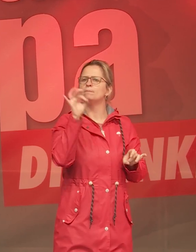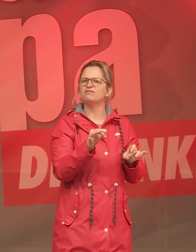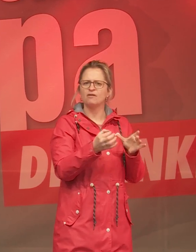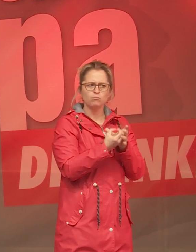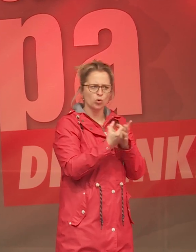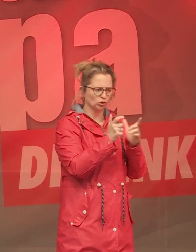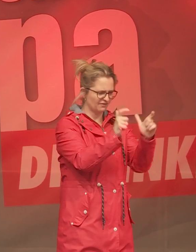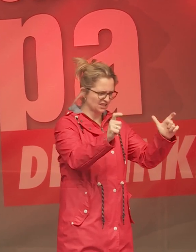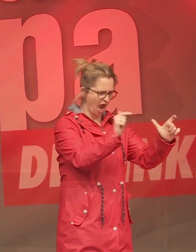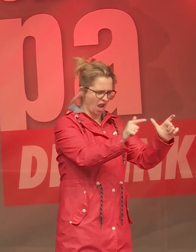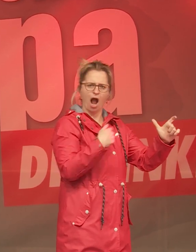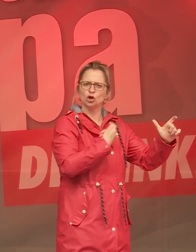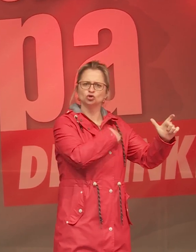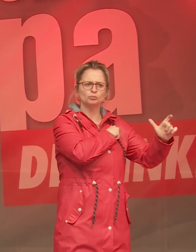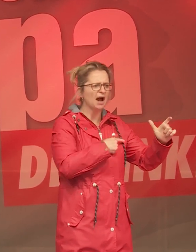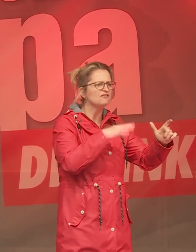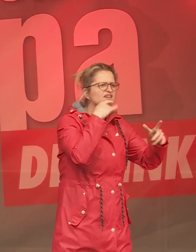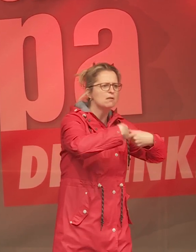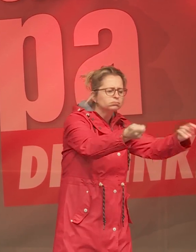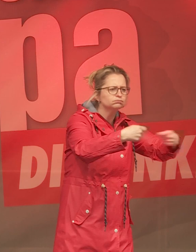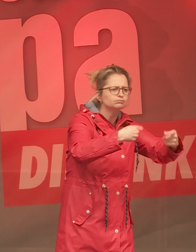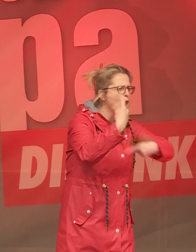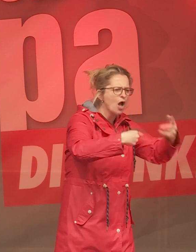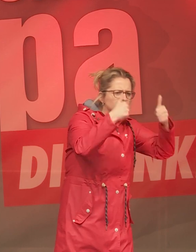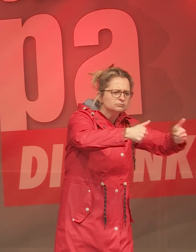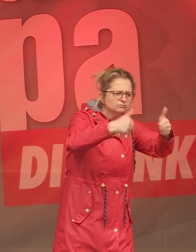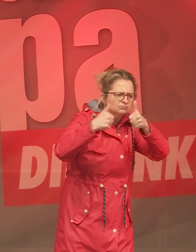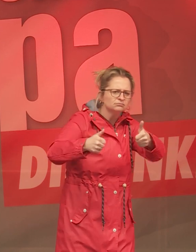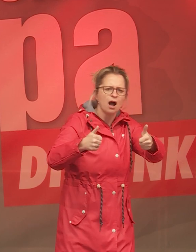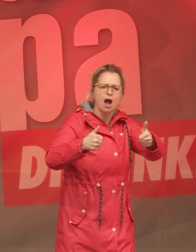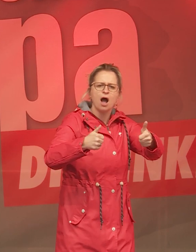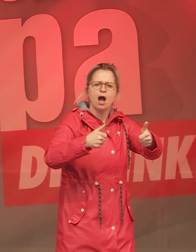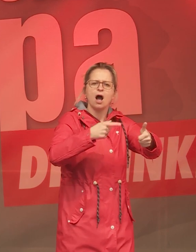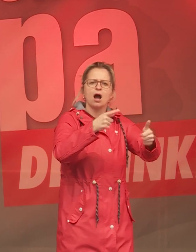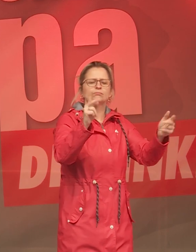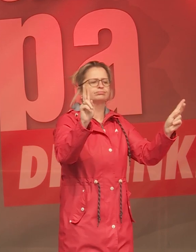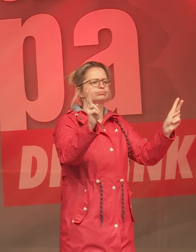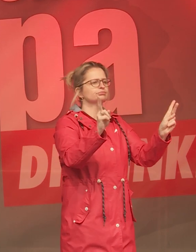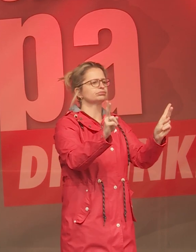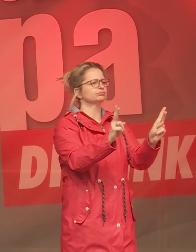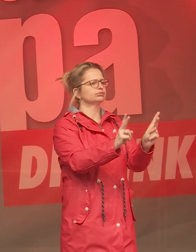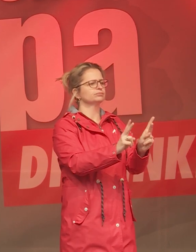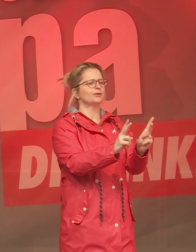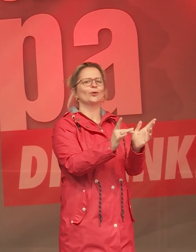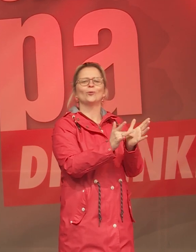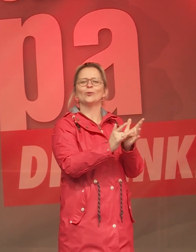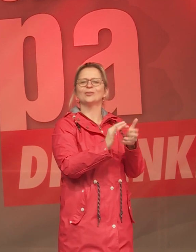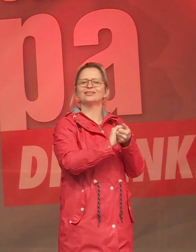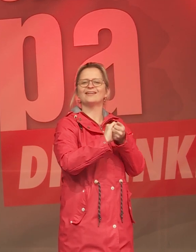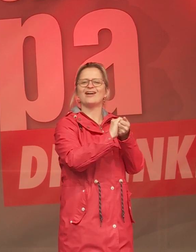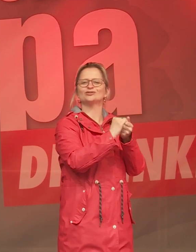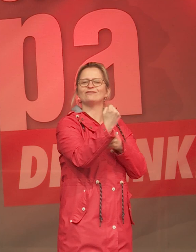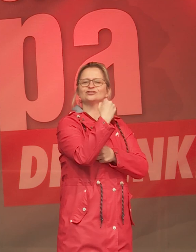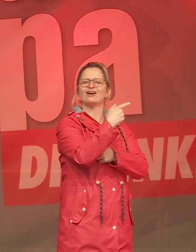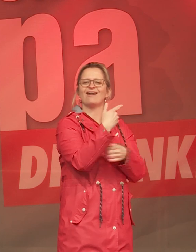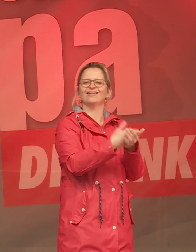produktivste Anlage in Spanien geschlossen wurde, weil eben die auch gleichzeitig den höchsten gewerkschaftlichen Organisationsgrad aufgewiesen hat. Was haben die